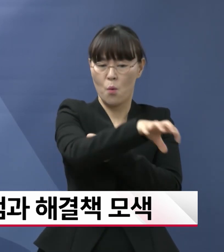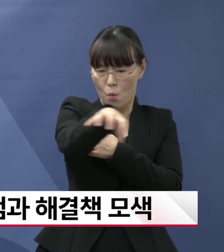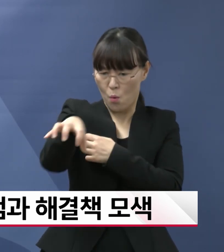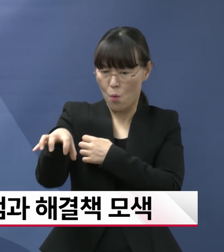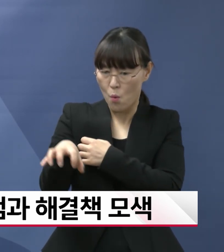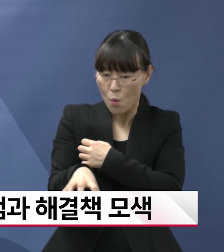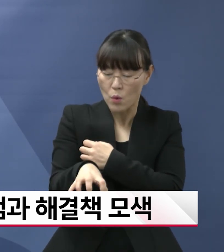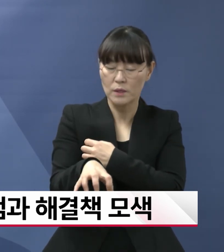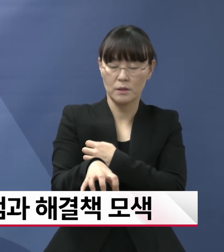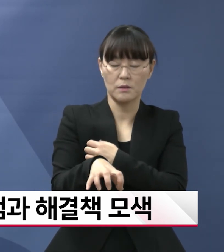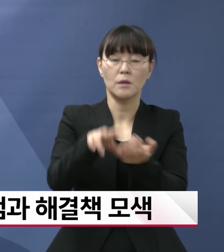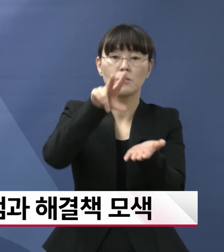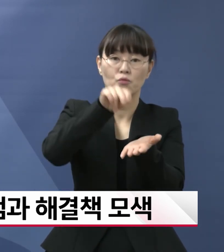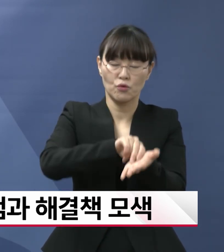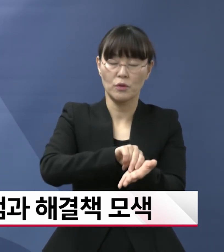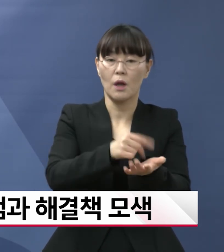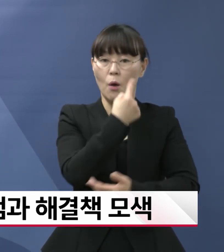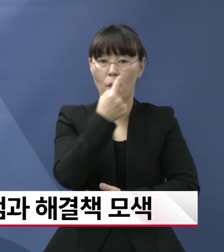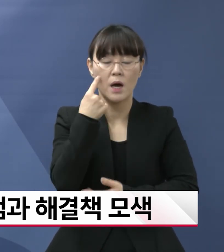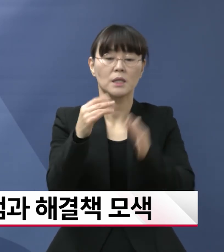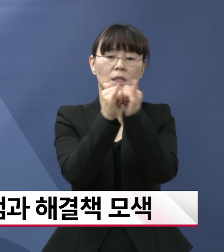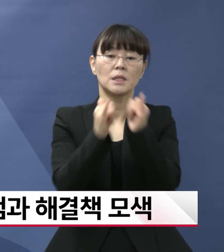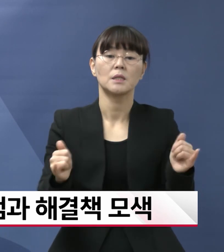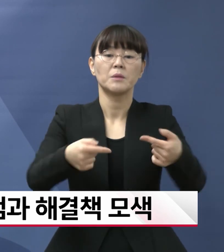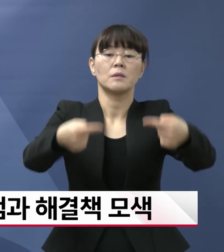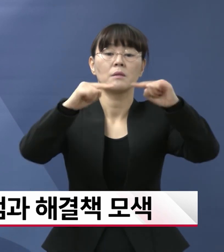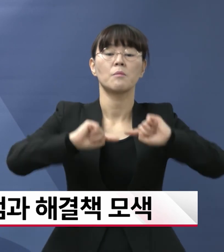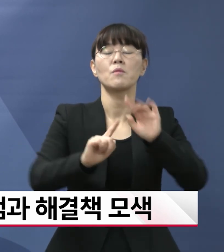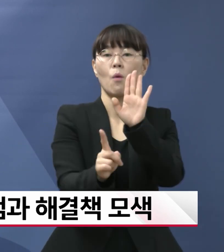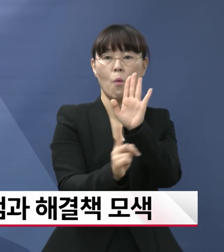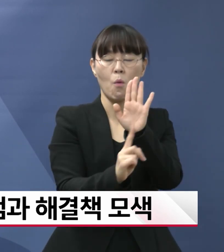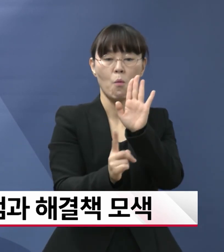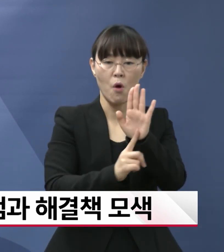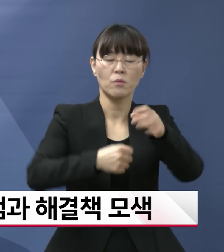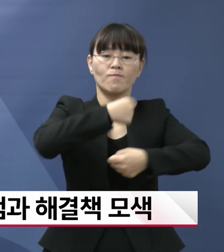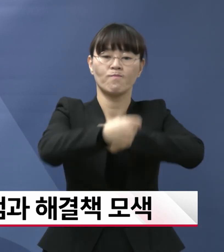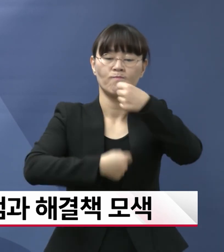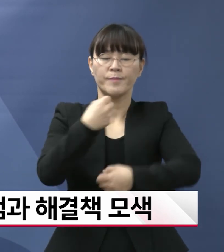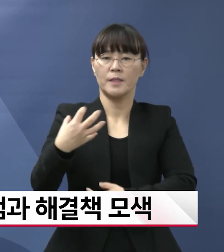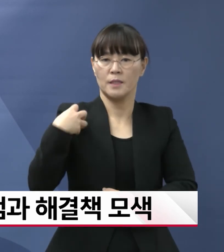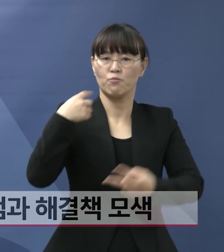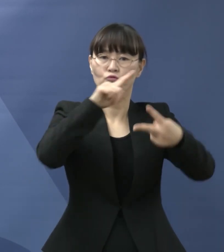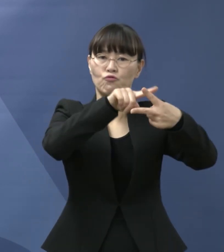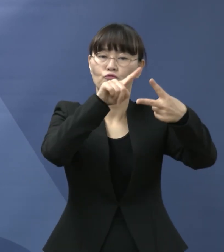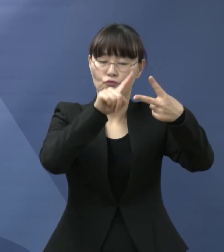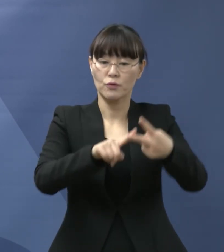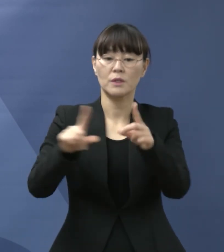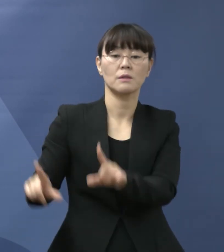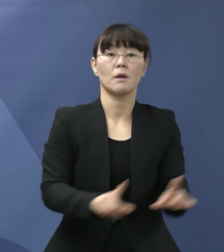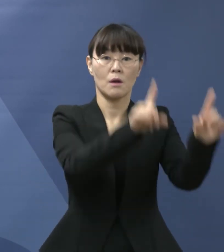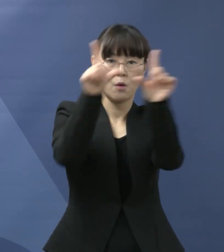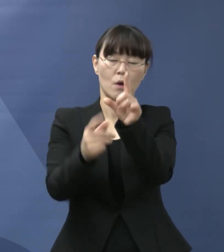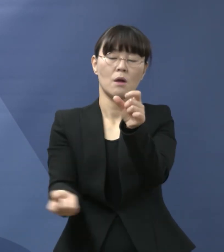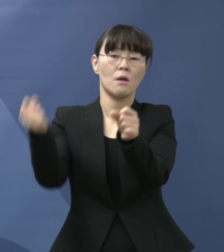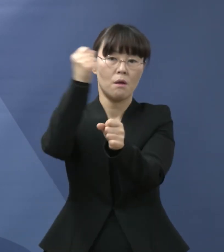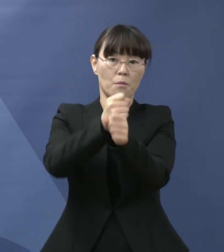가능 과제 발굴, 시민참여와 홍보 등을 통해 자율과 책임에 기반한 일상회복 전환에 만전을 기하겠습니다.